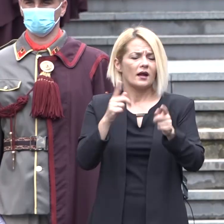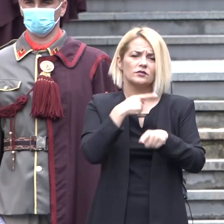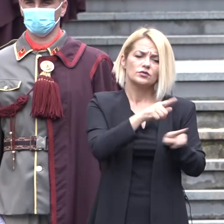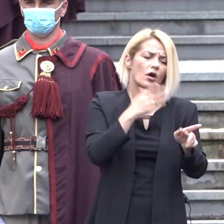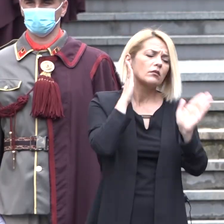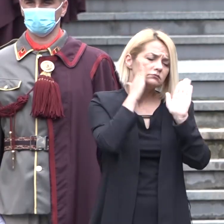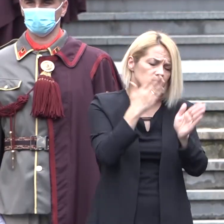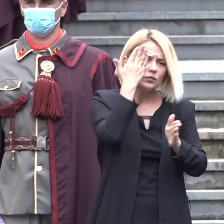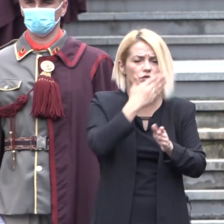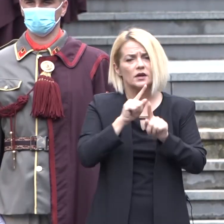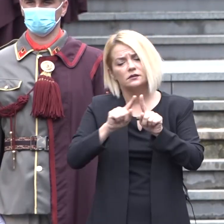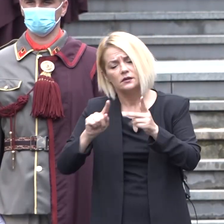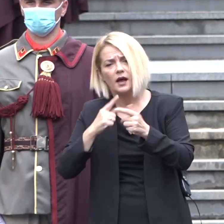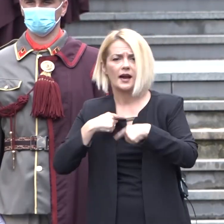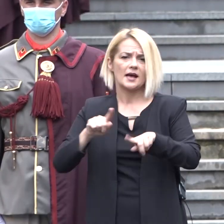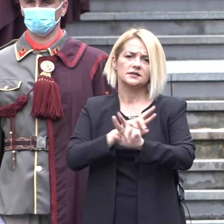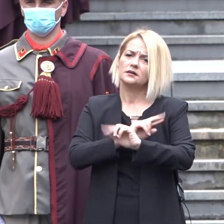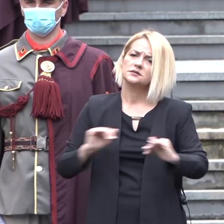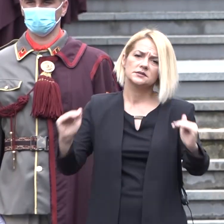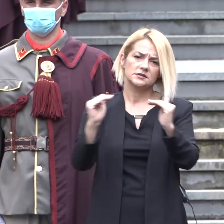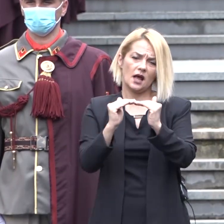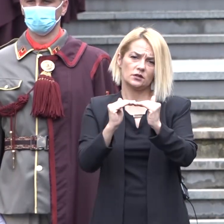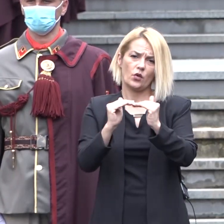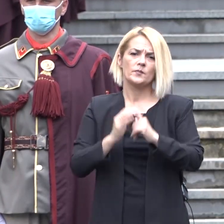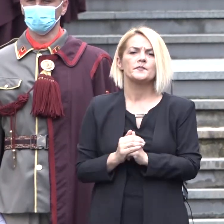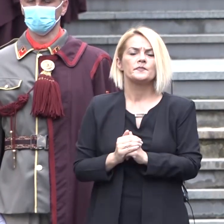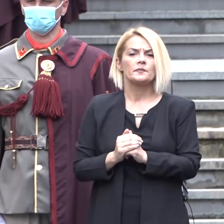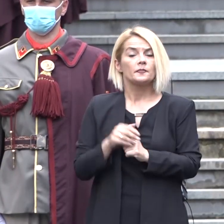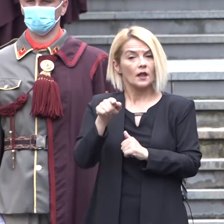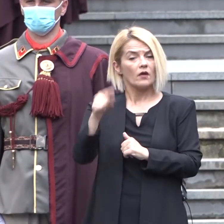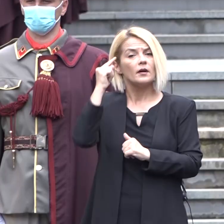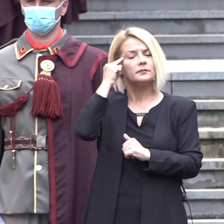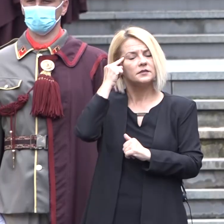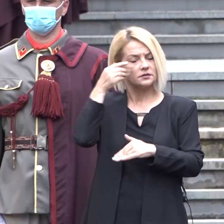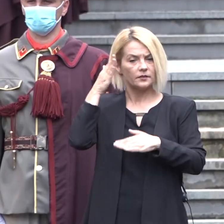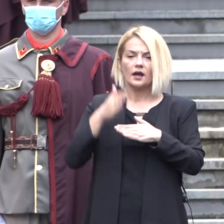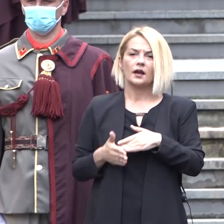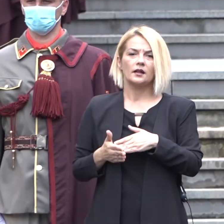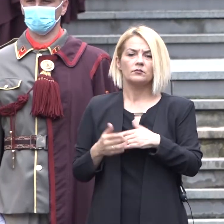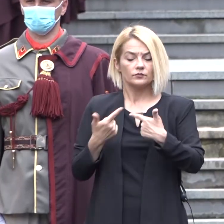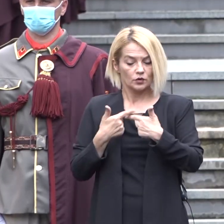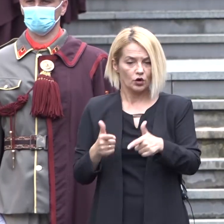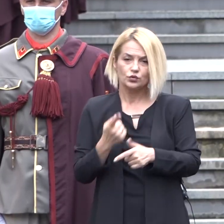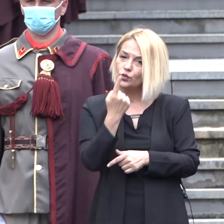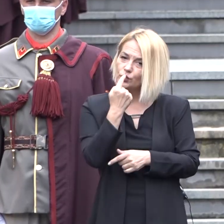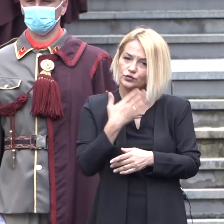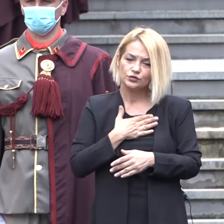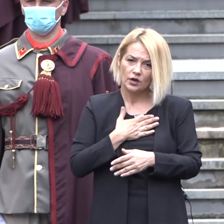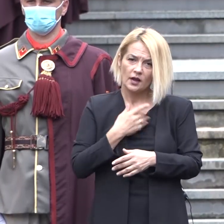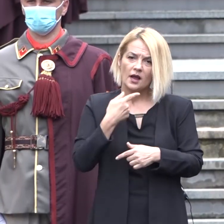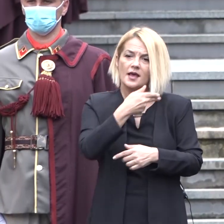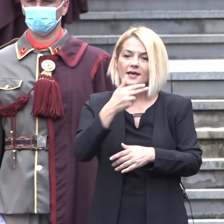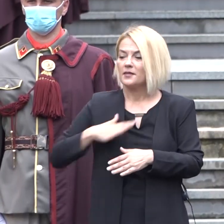верската или која било друга припадност. Со таа мисла, на самиот крај, дозволете ми уште еднаш во името на